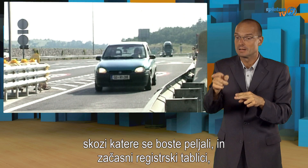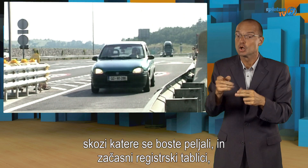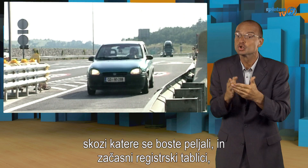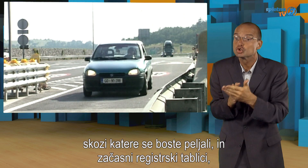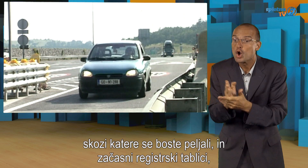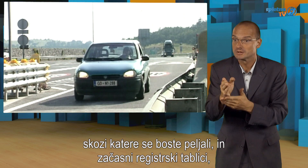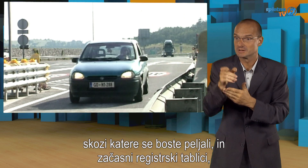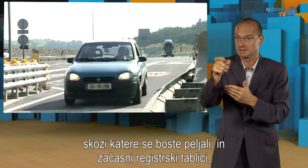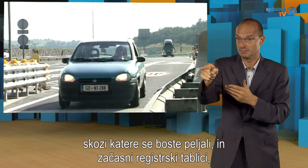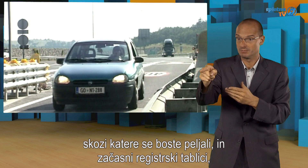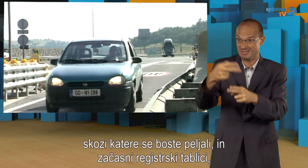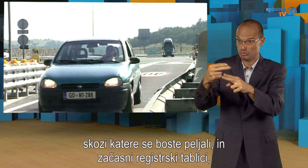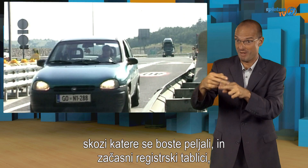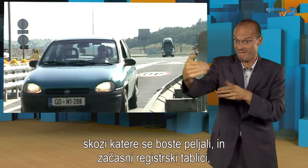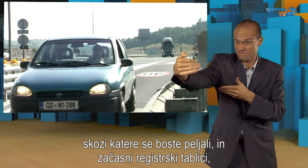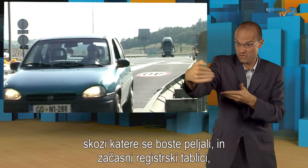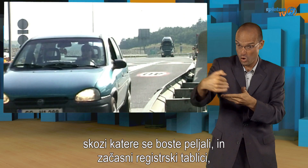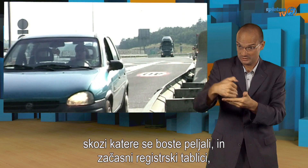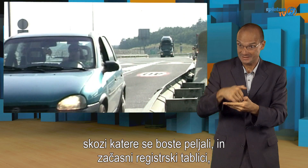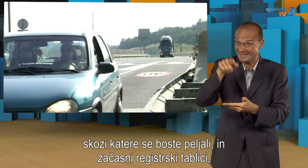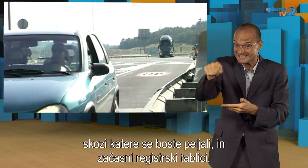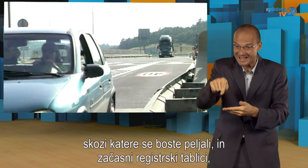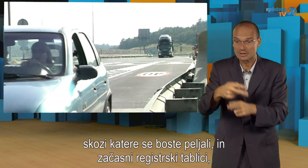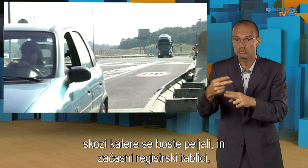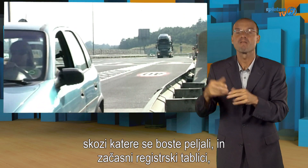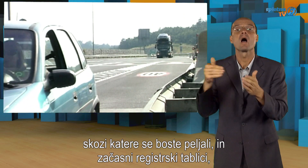tablici, ki jo lahko dobite v državi, v kateri ste kupili avtomobil.